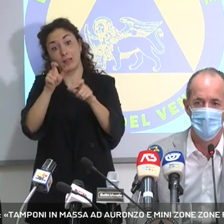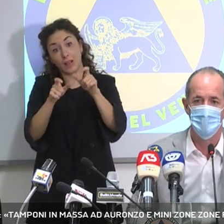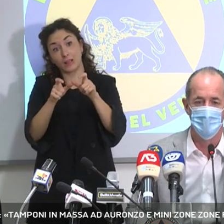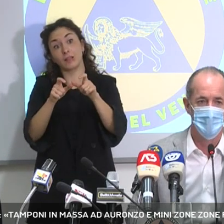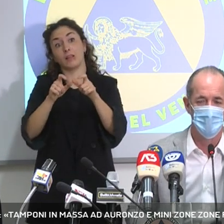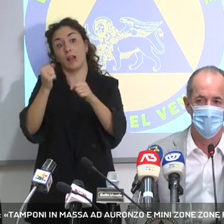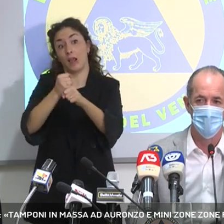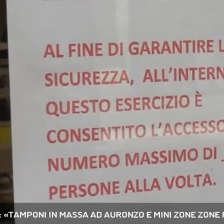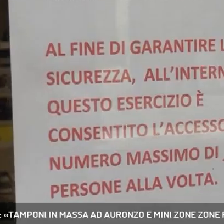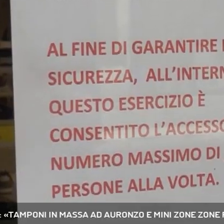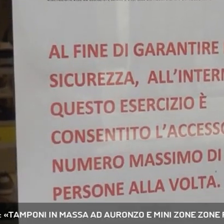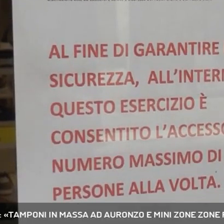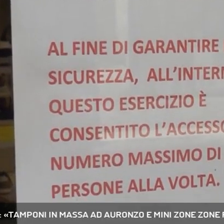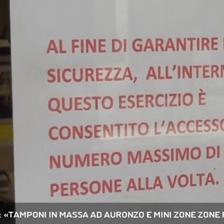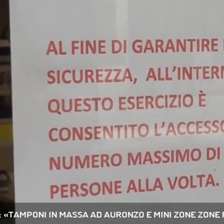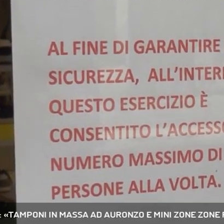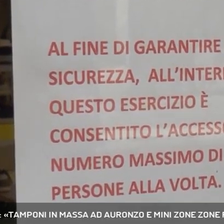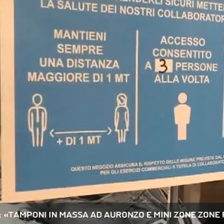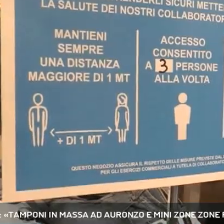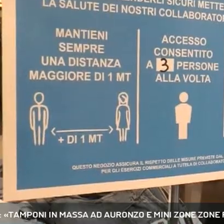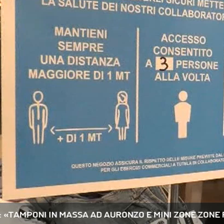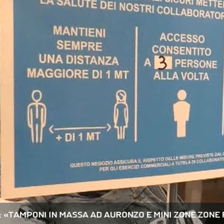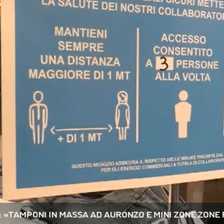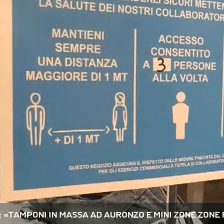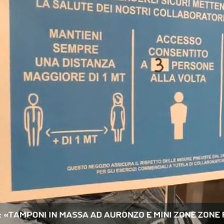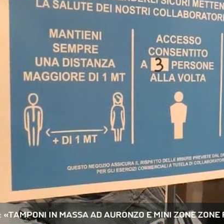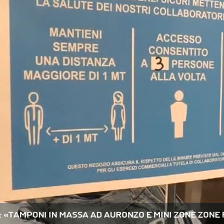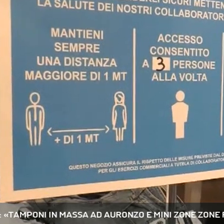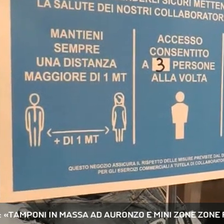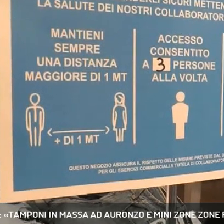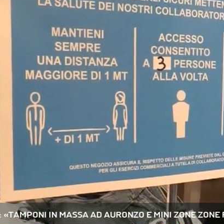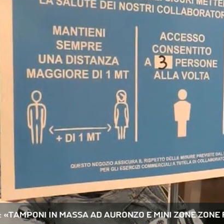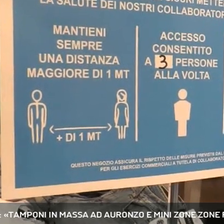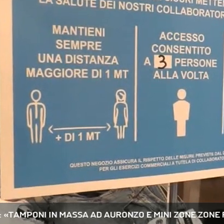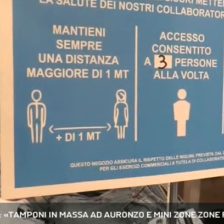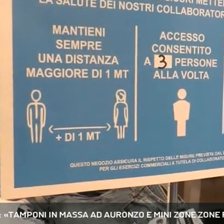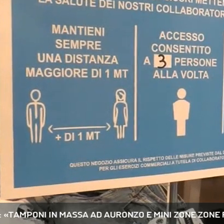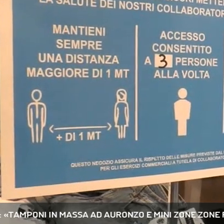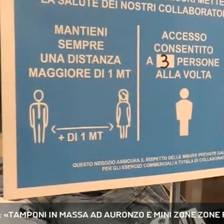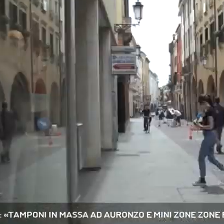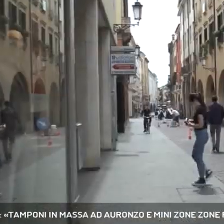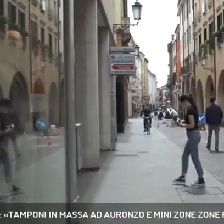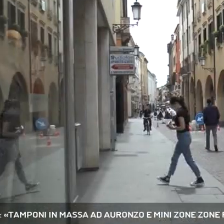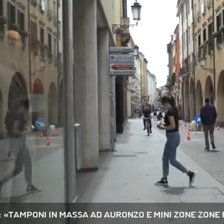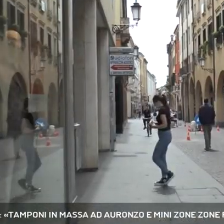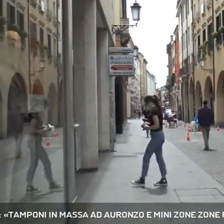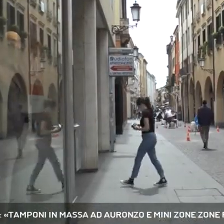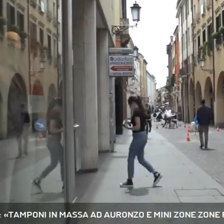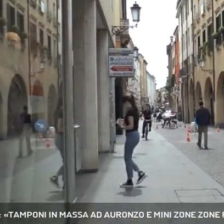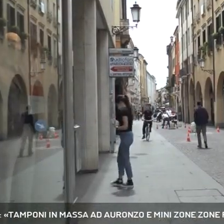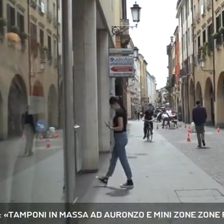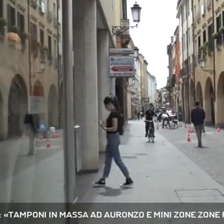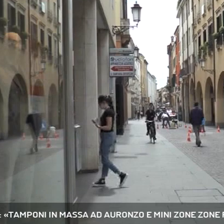operatori da questo calcolo. Per i negozi sotto i 40 metri quadri resta il limite massimo di un cliente alla volta. Resta confermata la